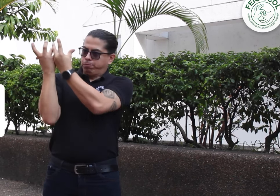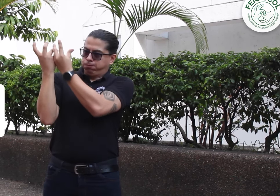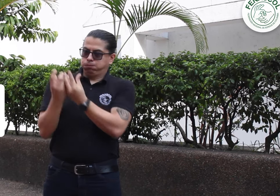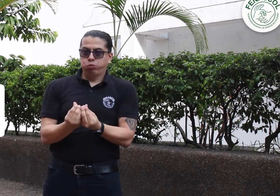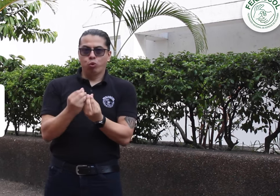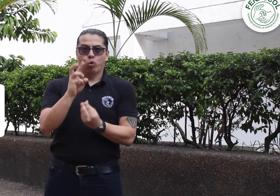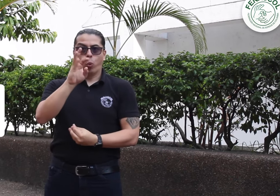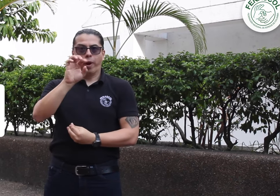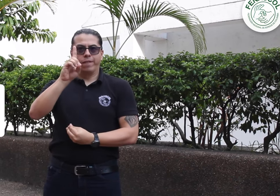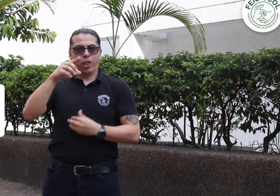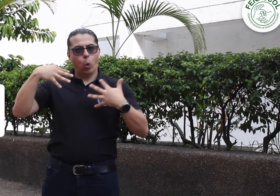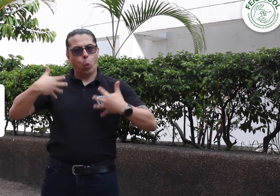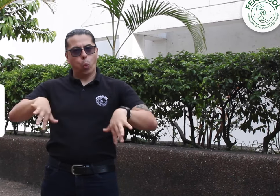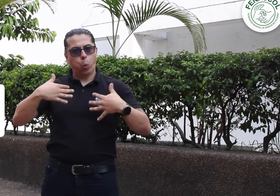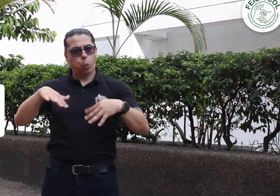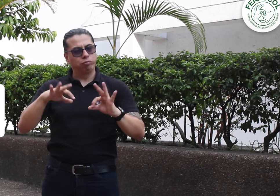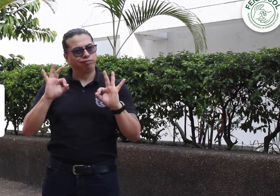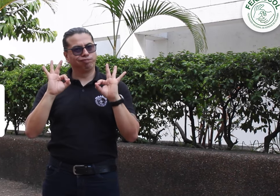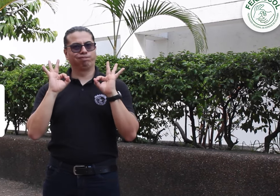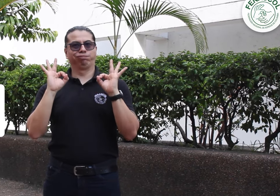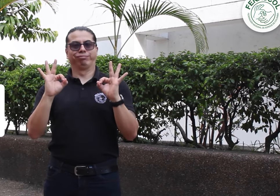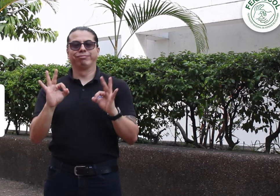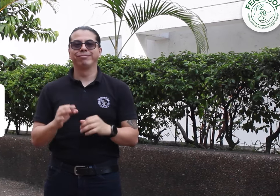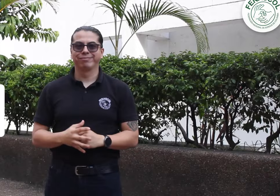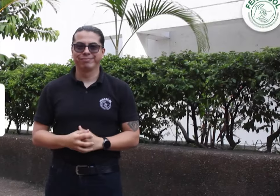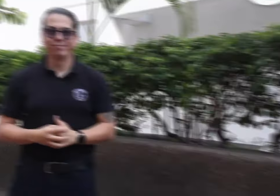representantes de la WFD, fue excelente.